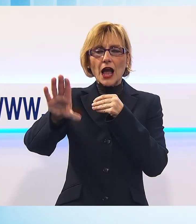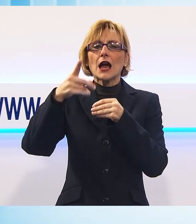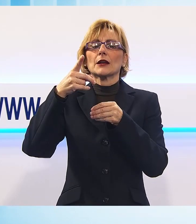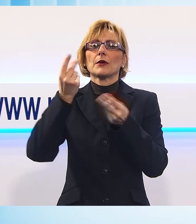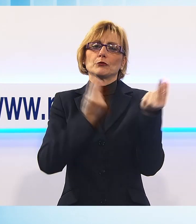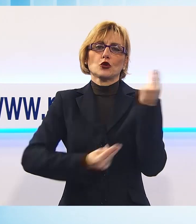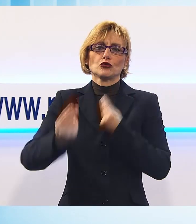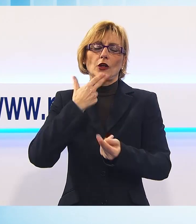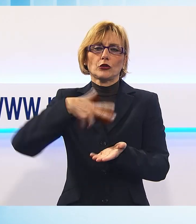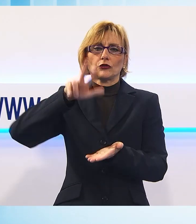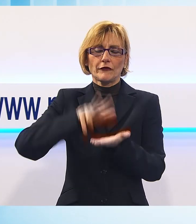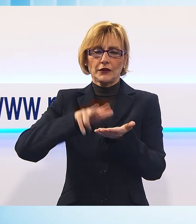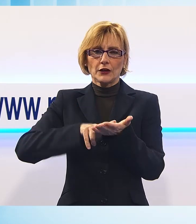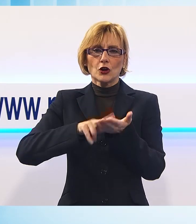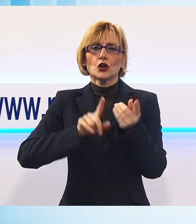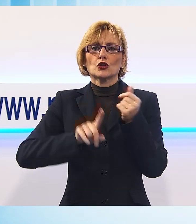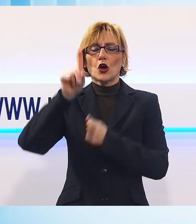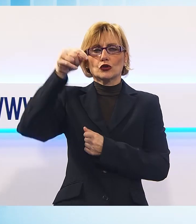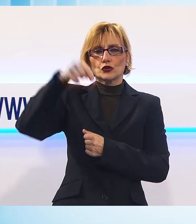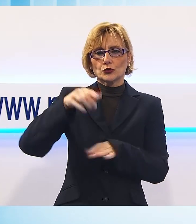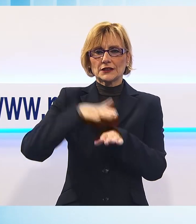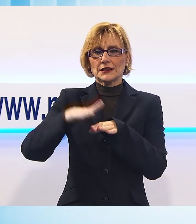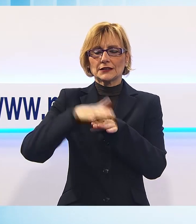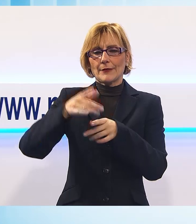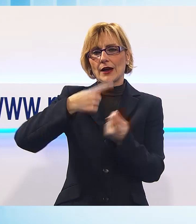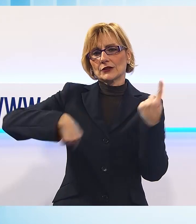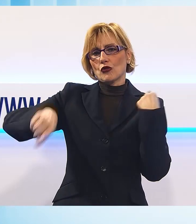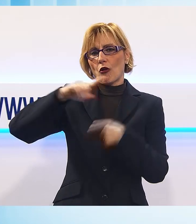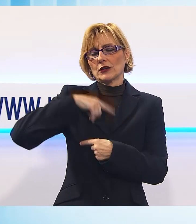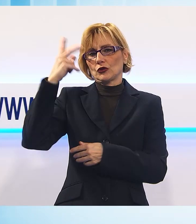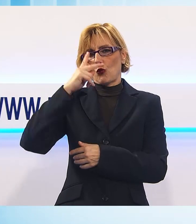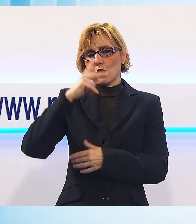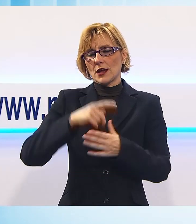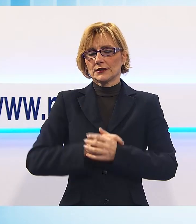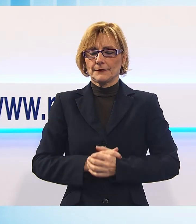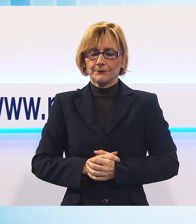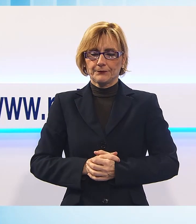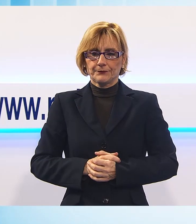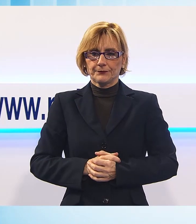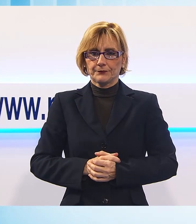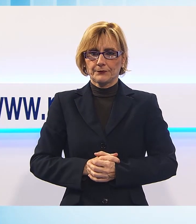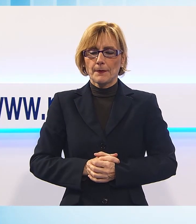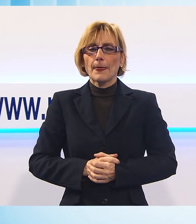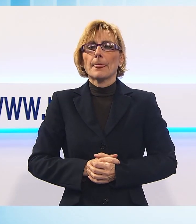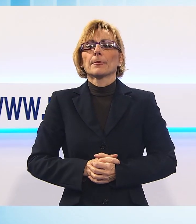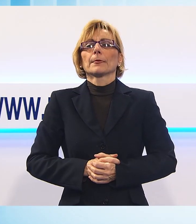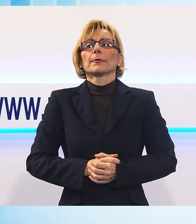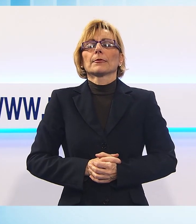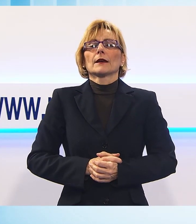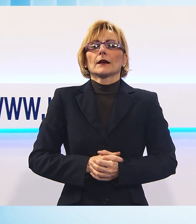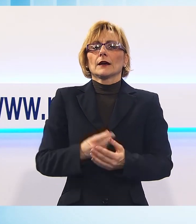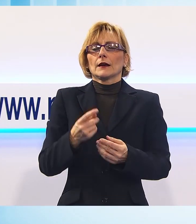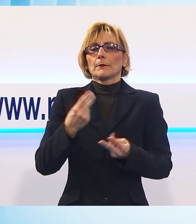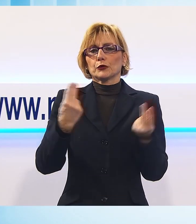progetto definitivo dell'asse nord-sud del sistema tangenziale lucchese. Interrogazione regionale contro il progetto di